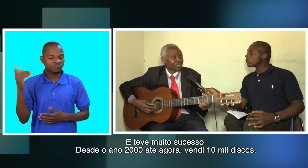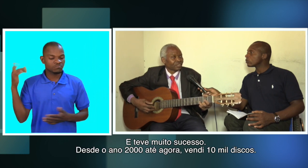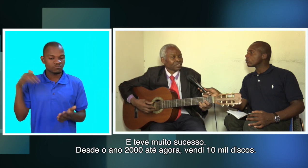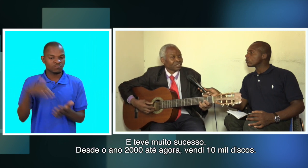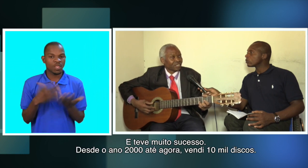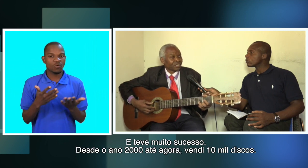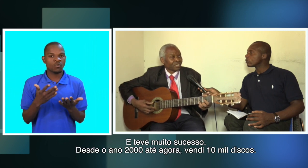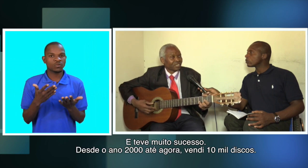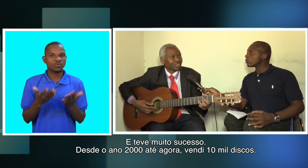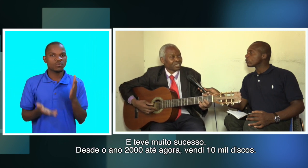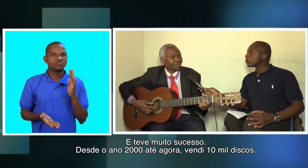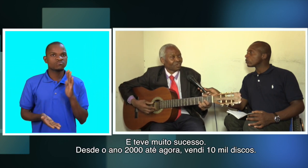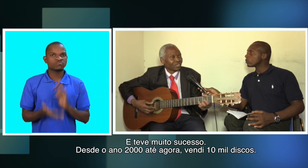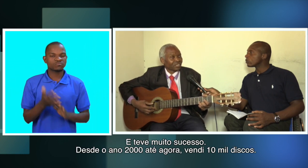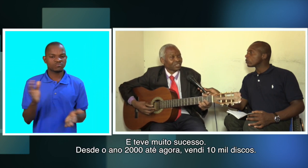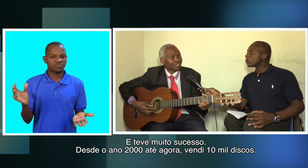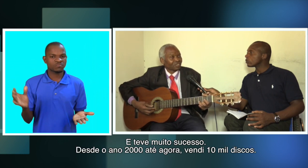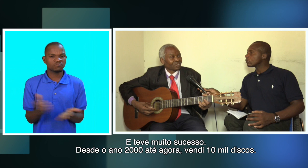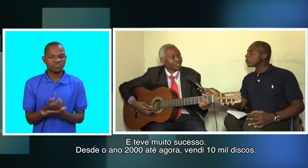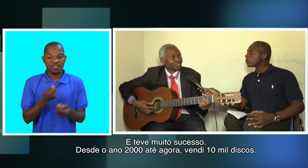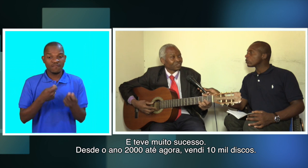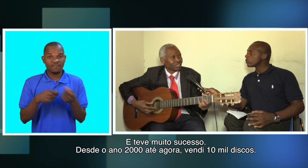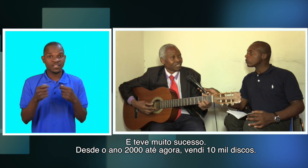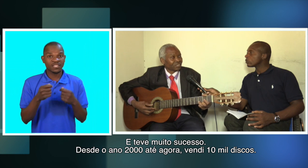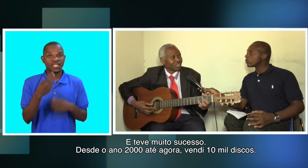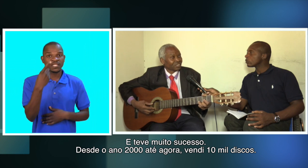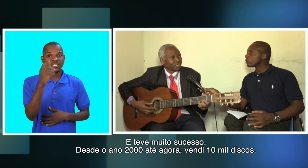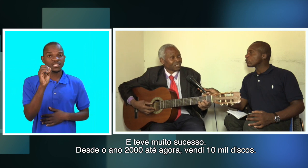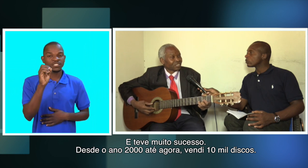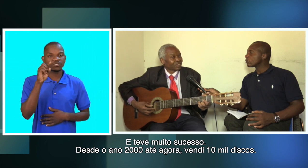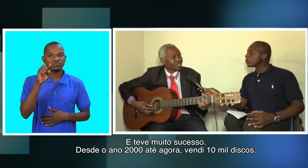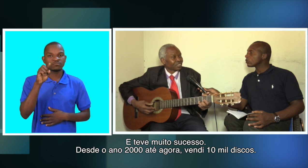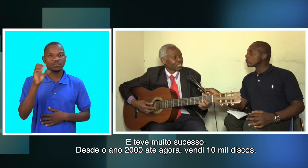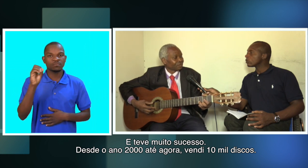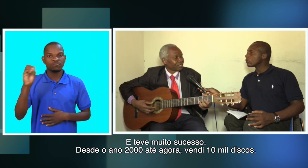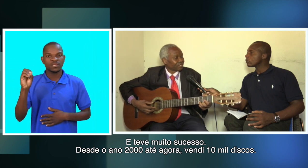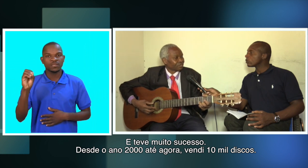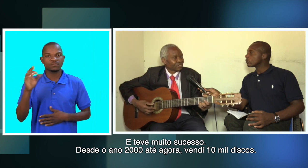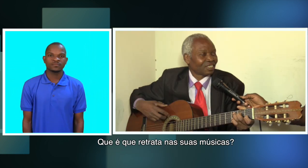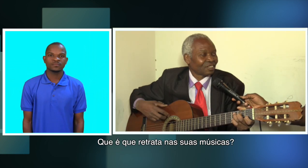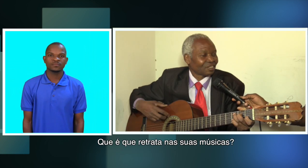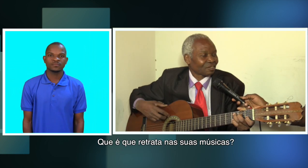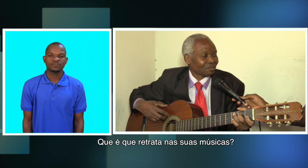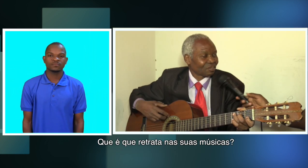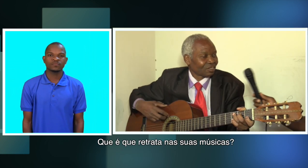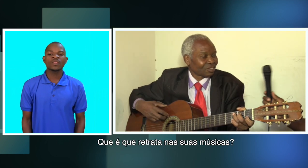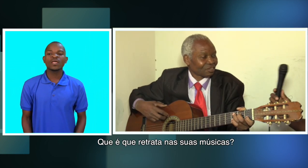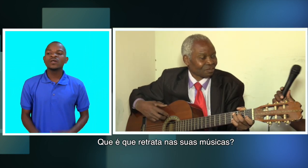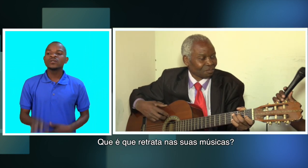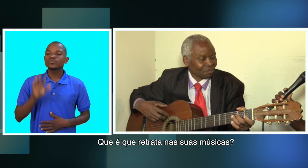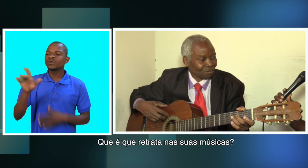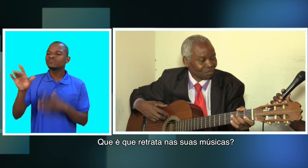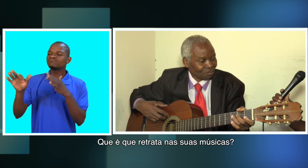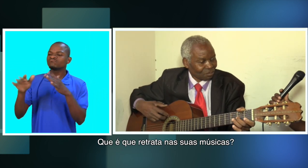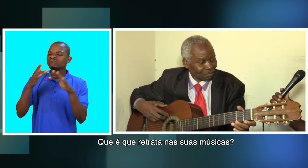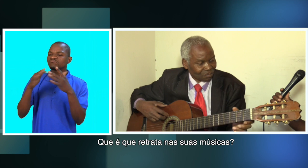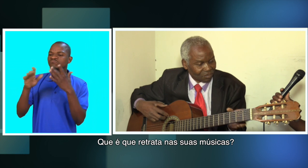até agora toca-se conseguido cheguei a vender dez mil discos e nas suas músicas o